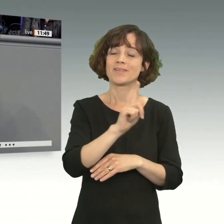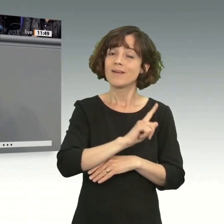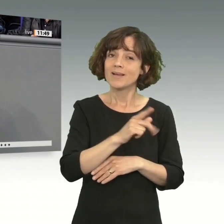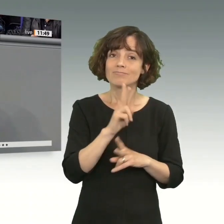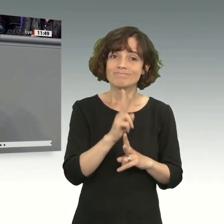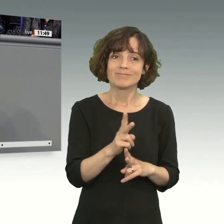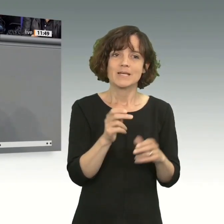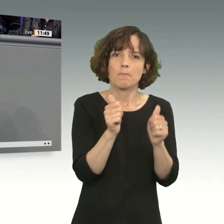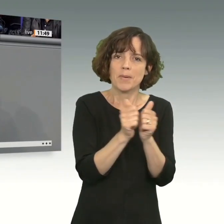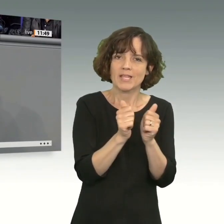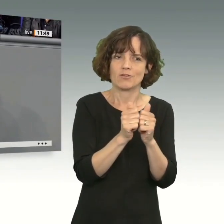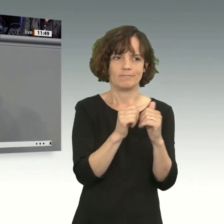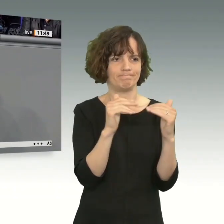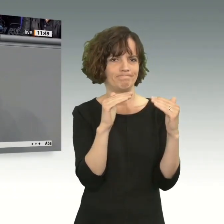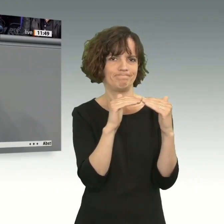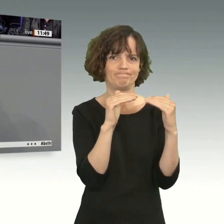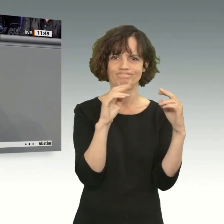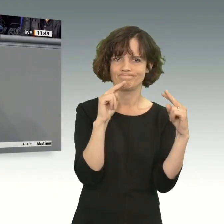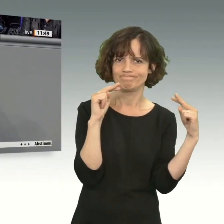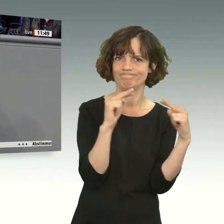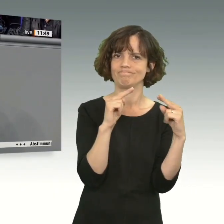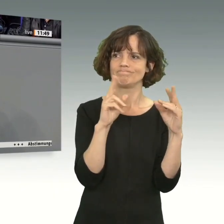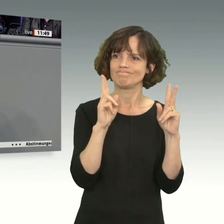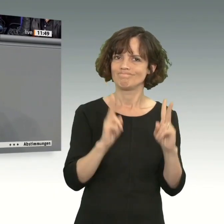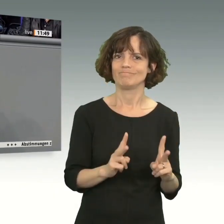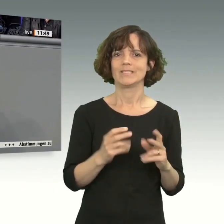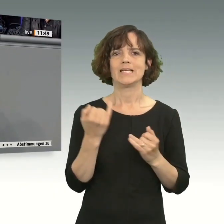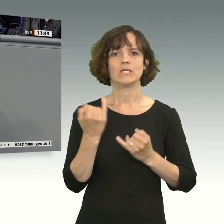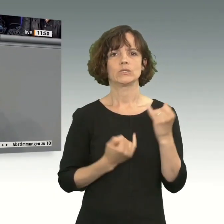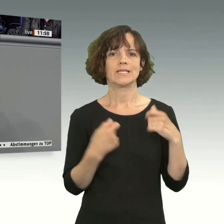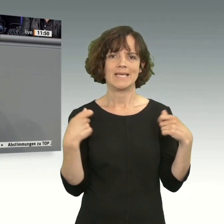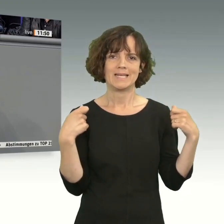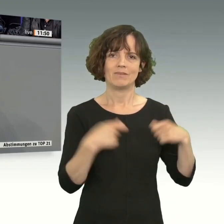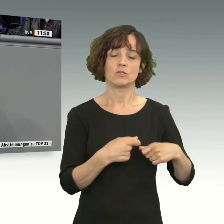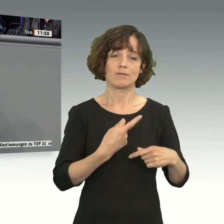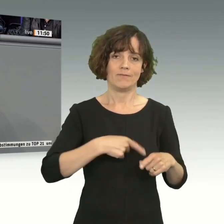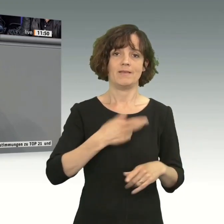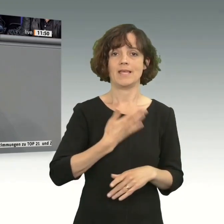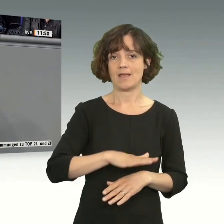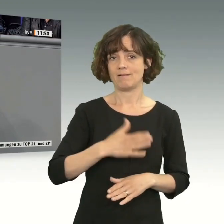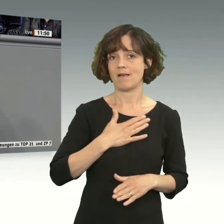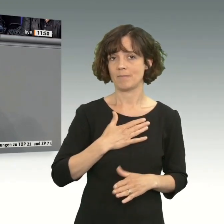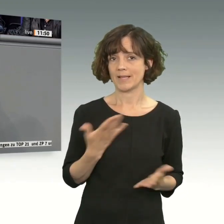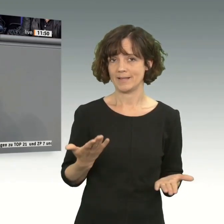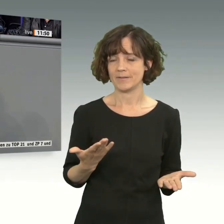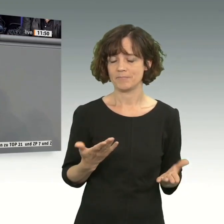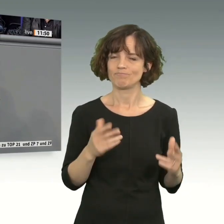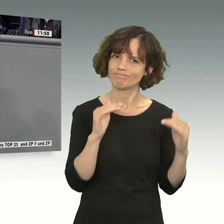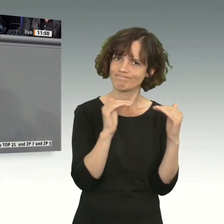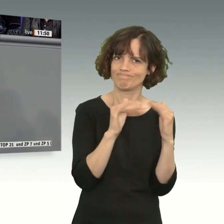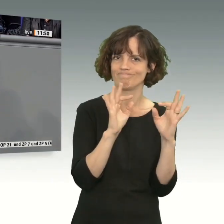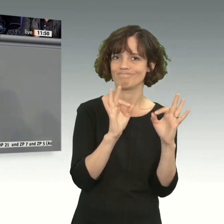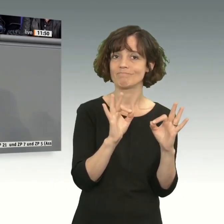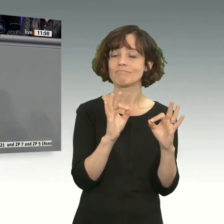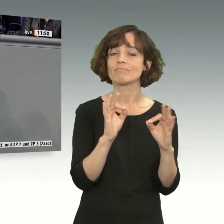Partnerschaft auf Augenhöhe mit echten Industrieinvestitionen in Lateinamerika interessiert sind. Wir müssen aber,